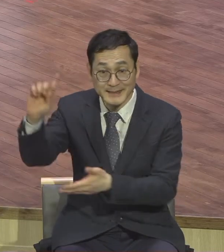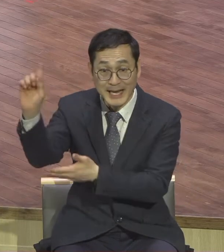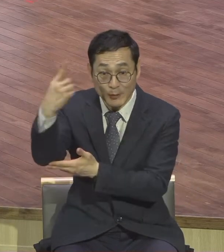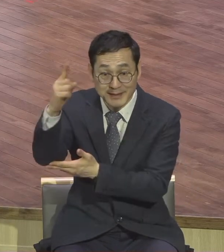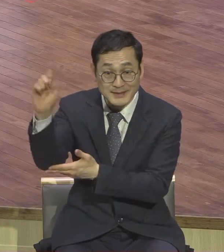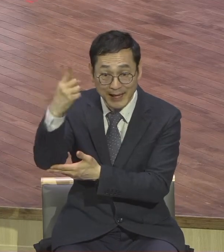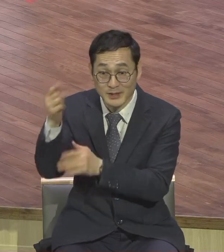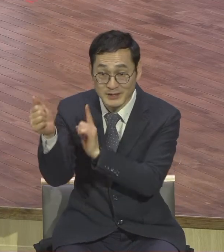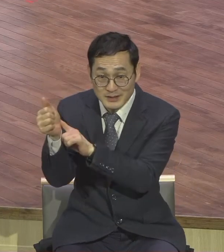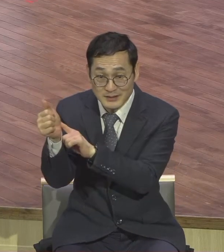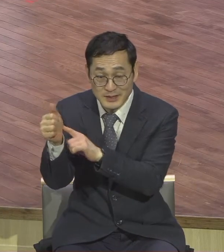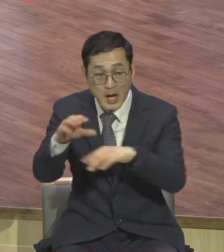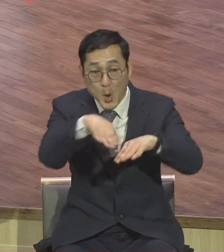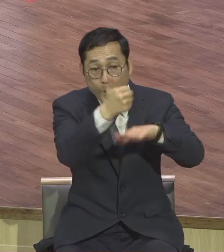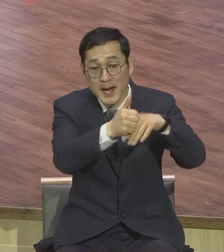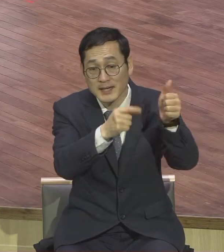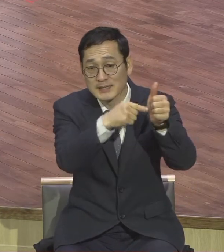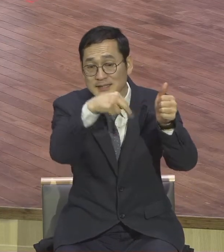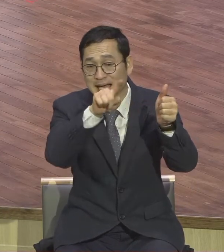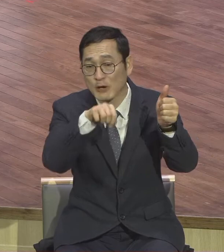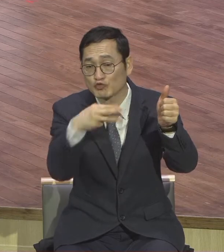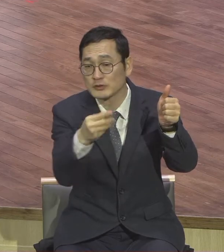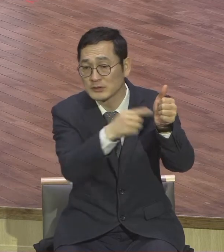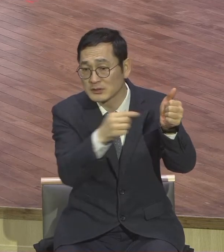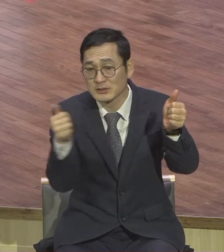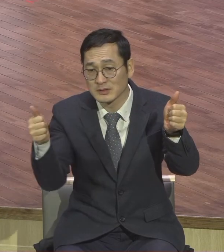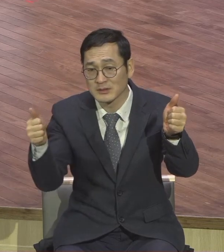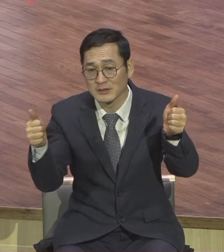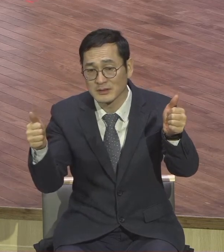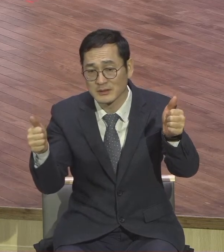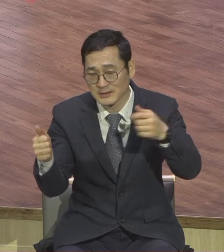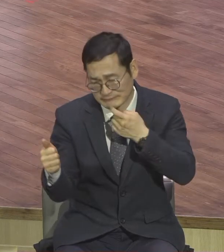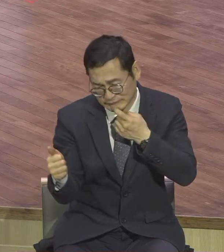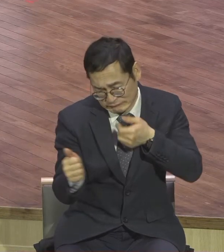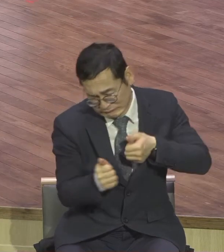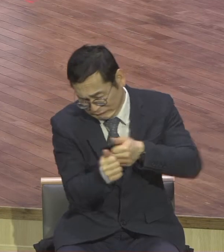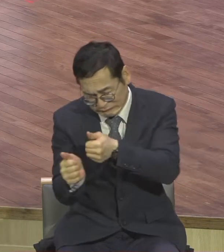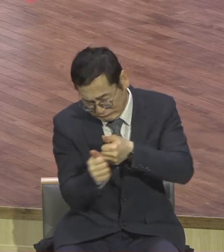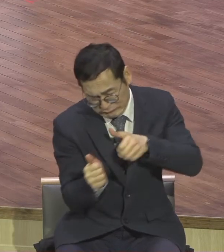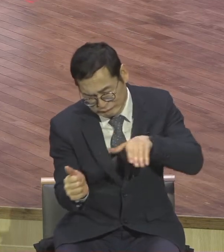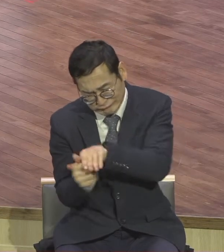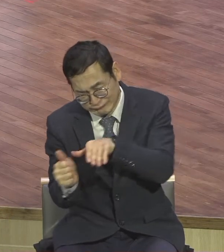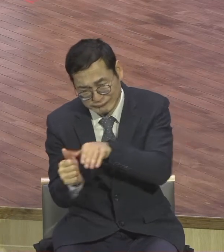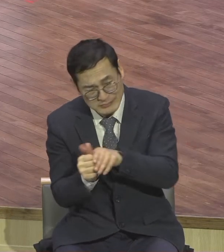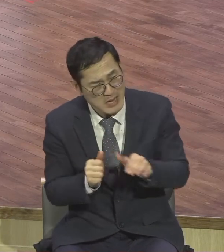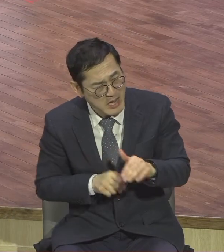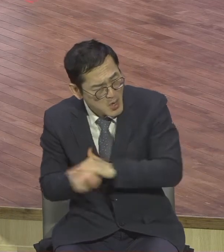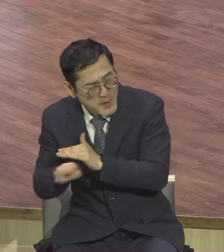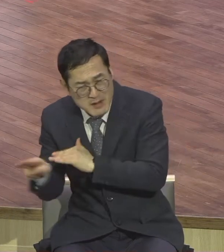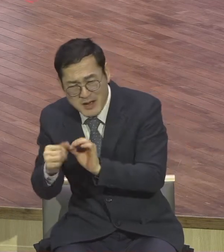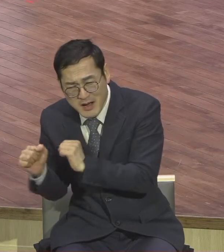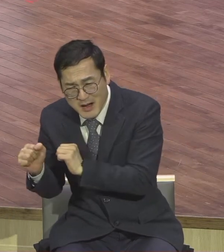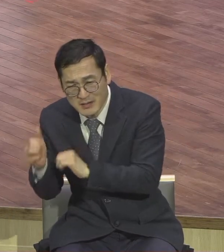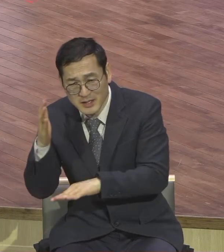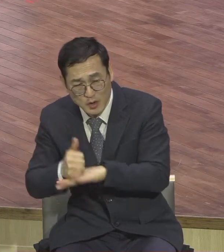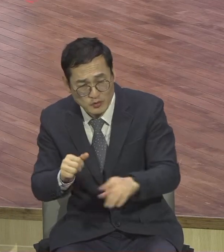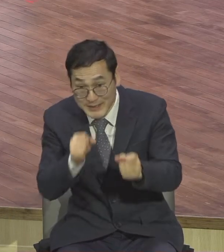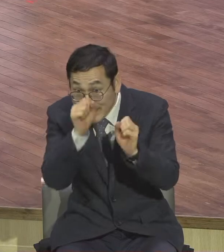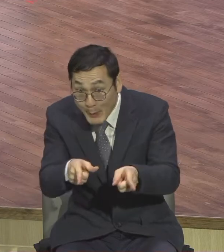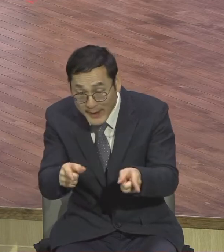죽일 수가 있었는데 용서해줬어요 다윗이 얼마나 큰 위험과